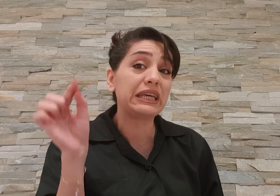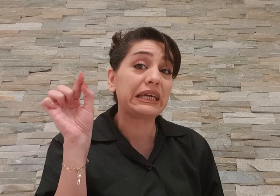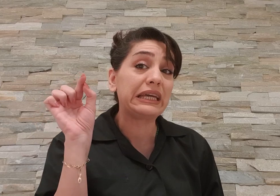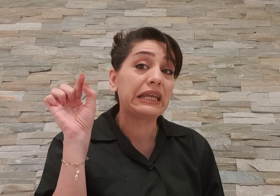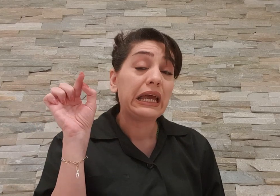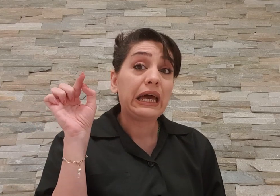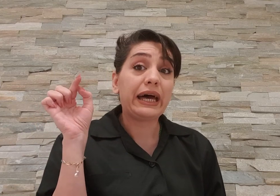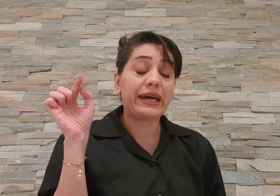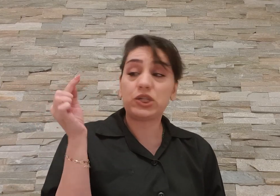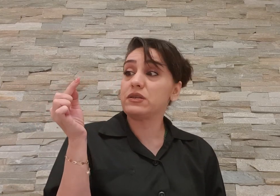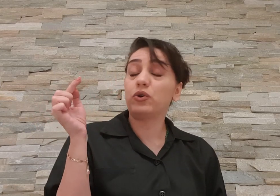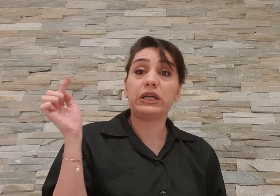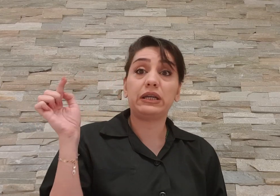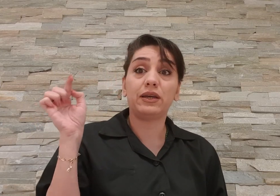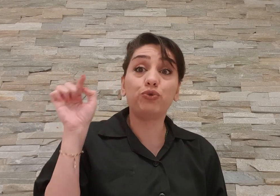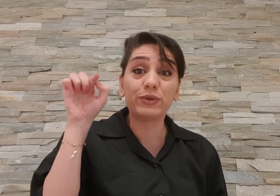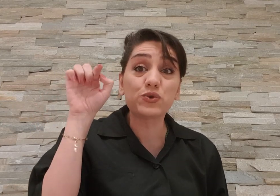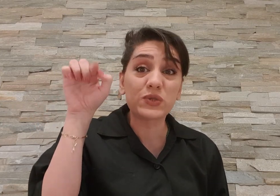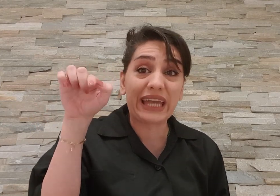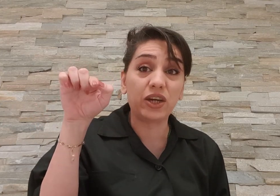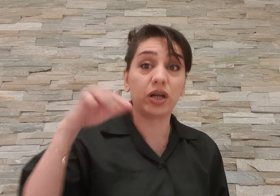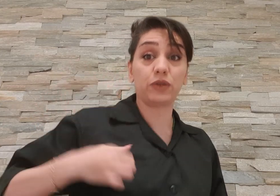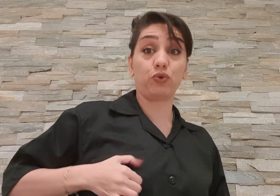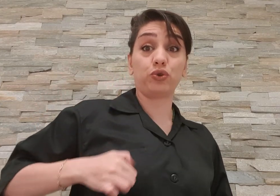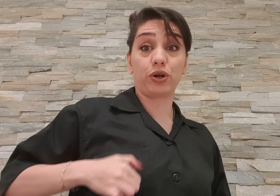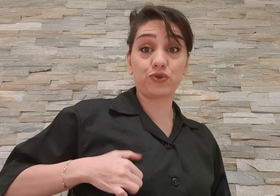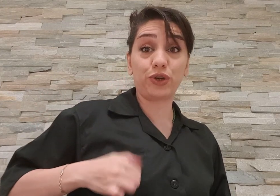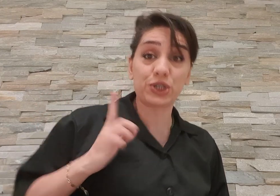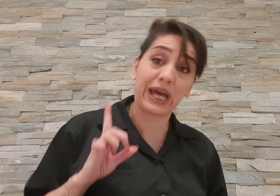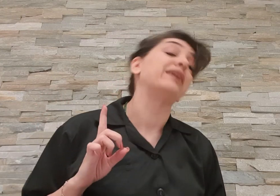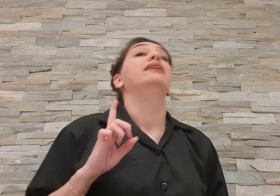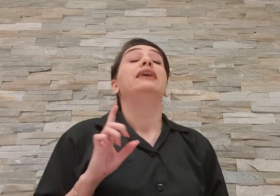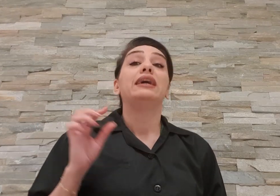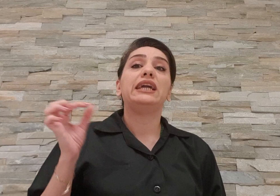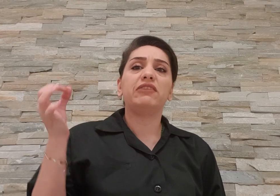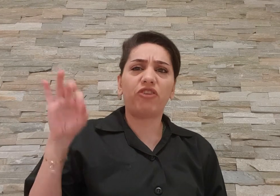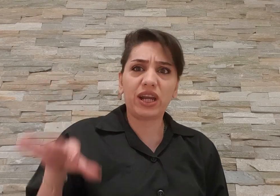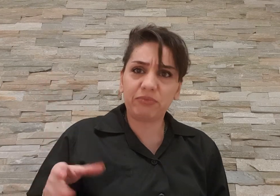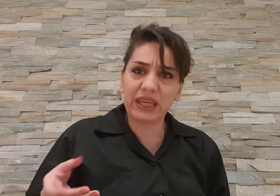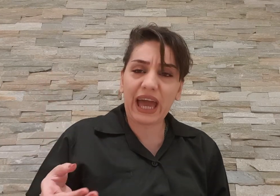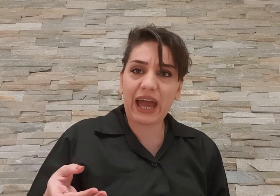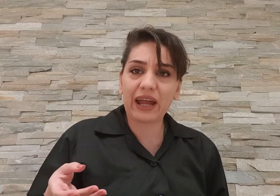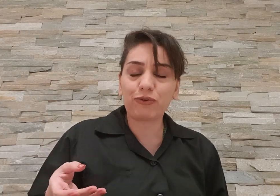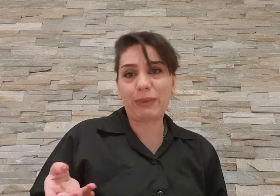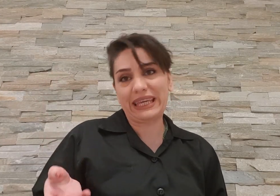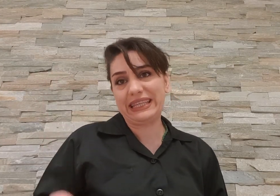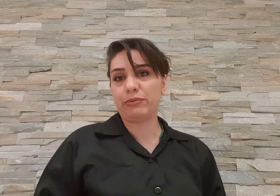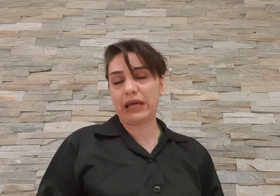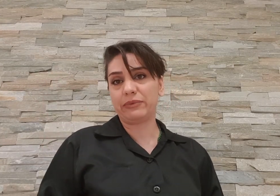که این چیزا رو این دوربین سوزنی ها که تو خودکارهاشون داشتن این وارد میکرد خب من که دیده بودم